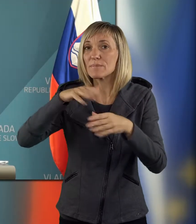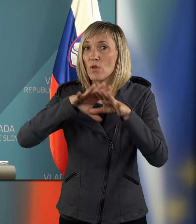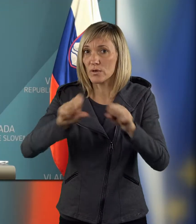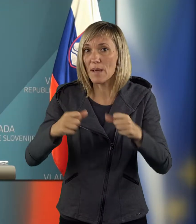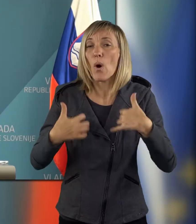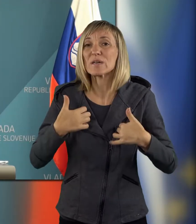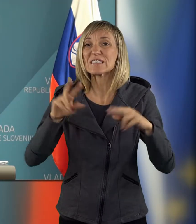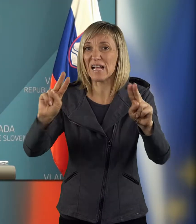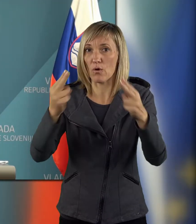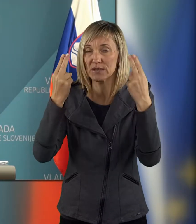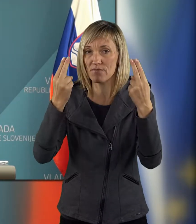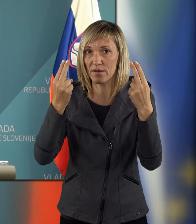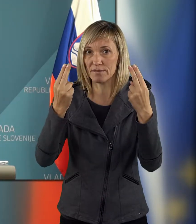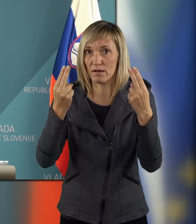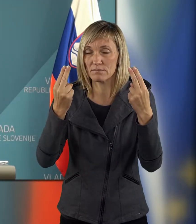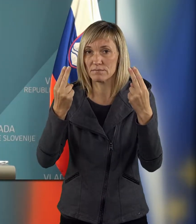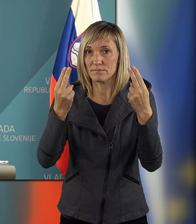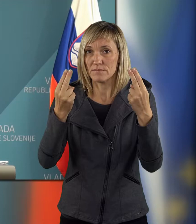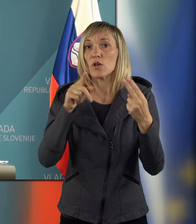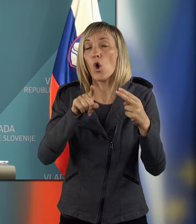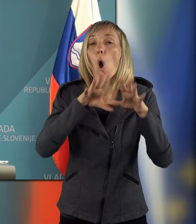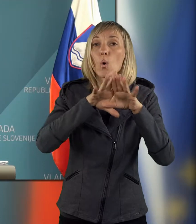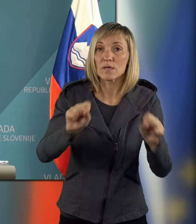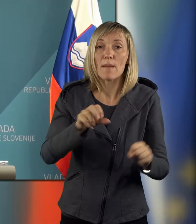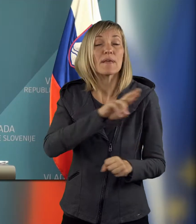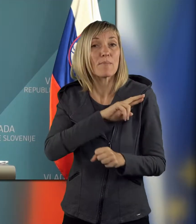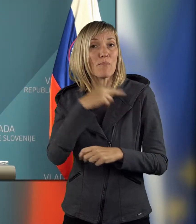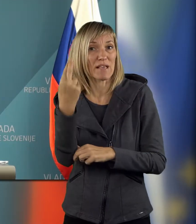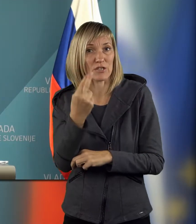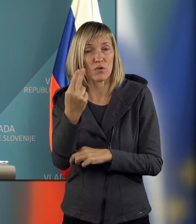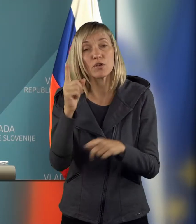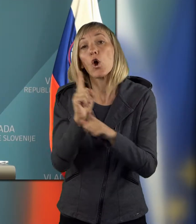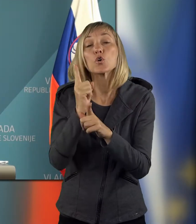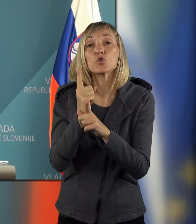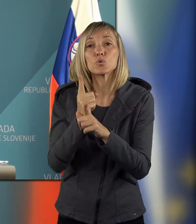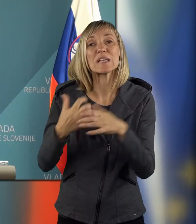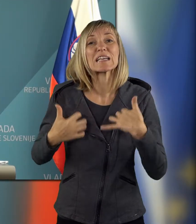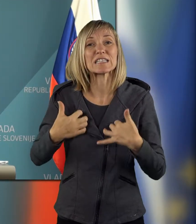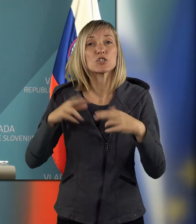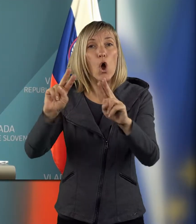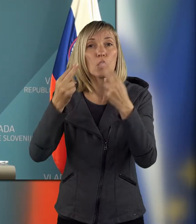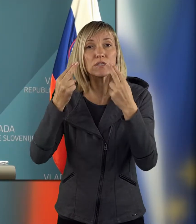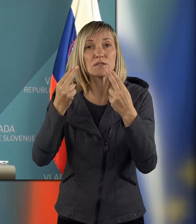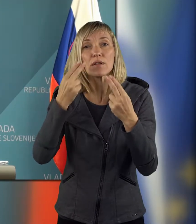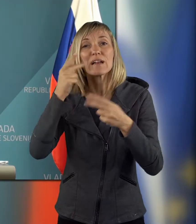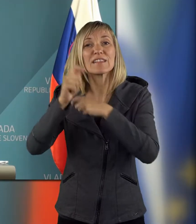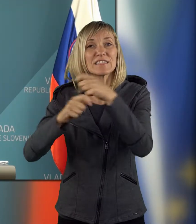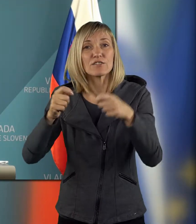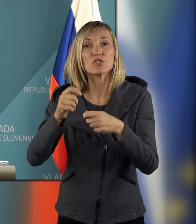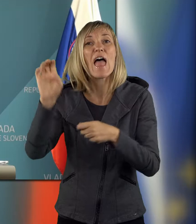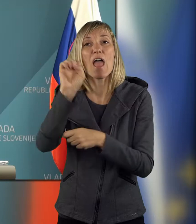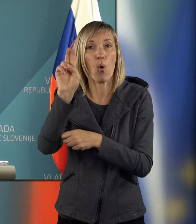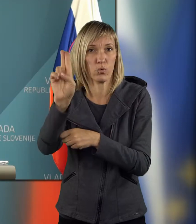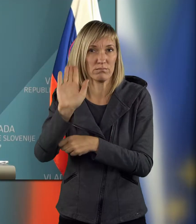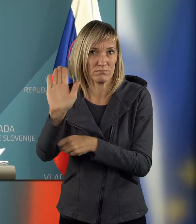ukrepo kriznega odzivanja, govorimo tako o ukrepih, ki jih ima Republika Slovenija, kot tudi o ukrepih kriznega odzivanja v okviru zavezništva in